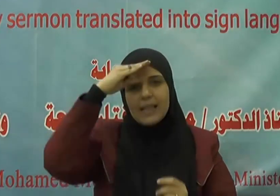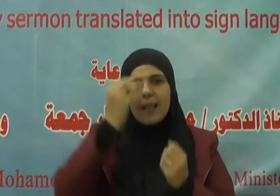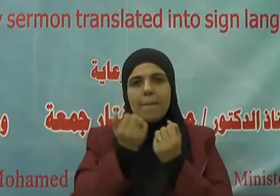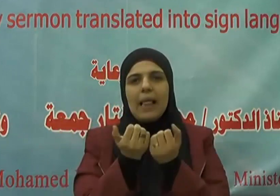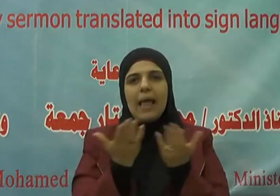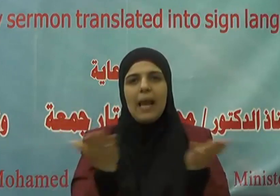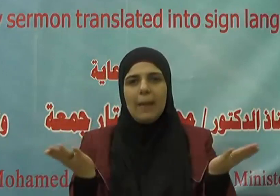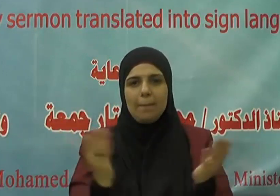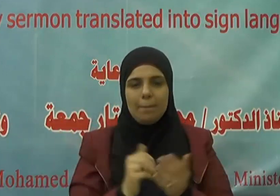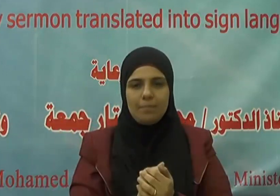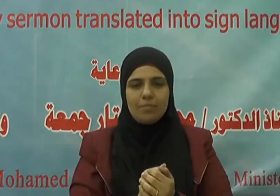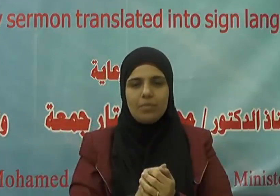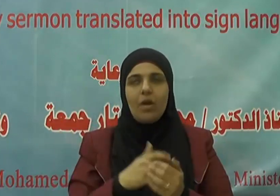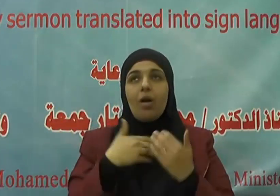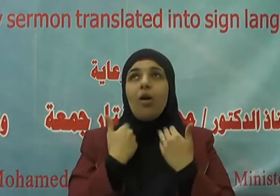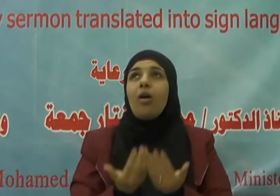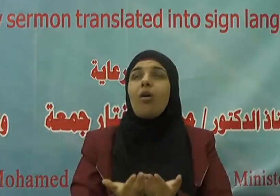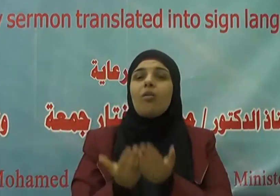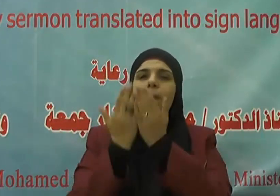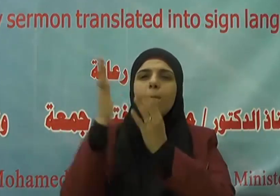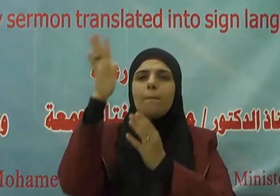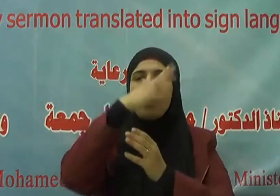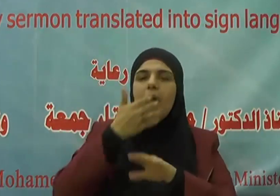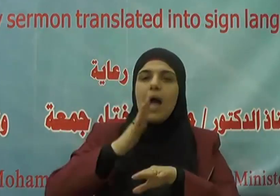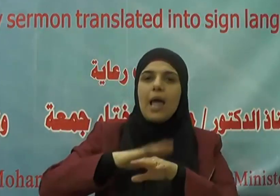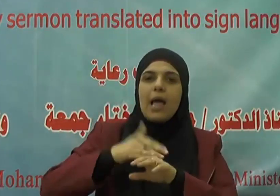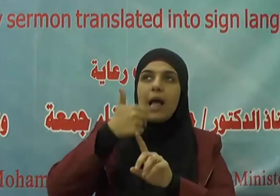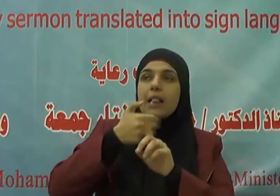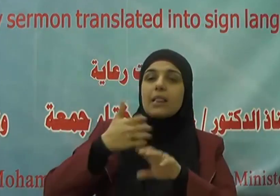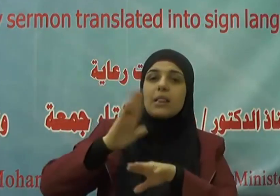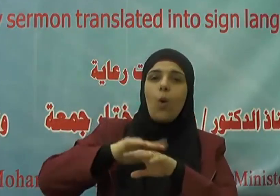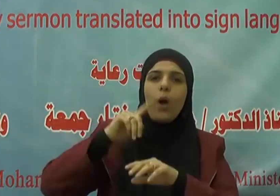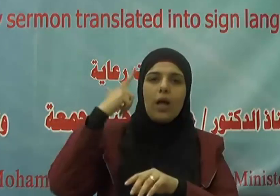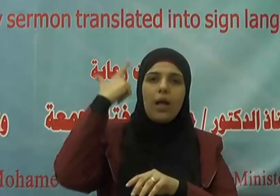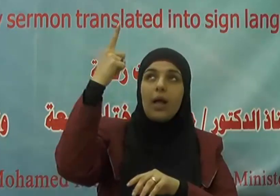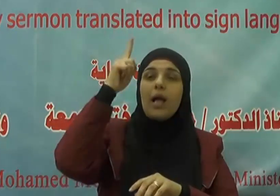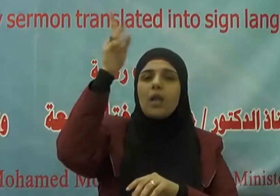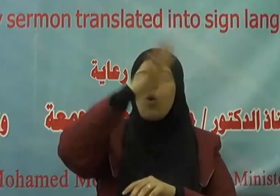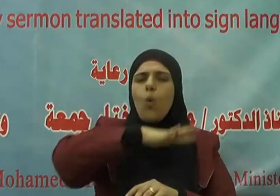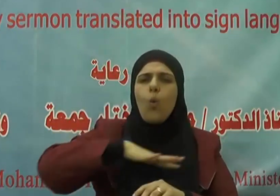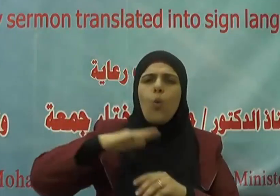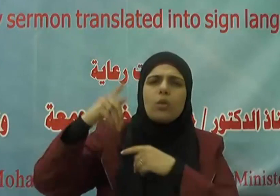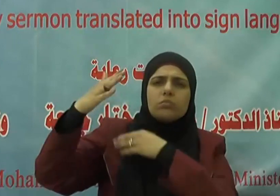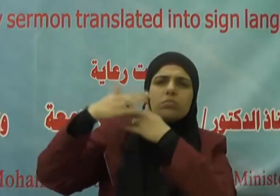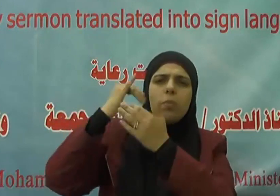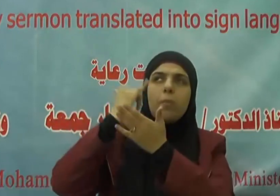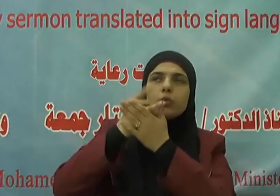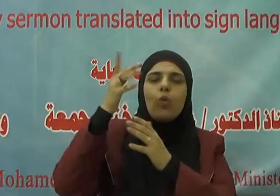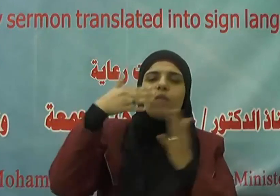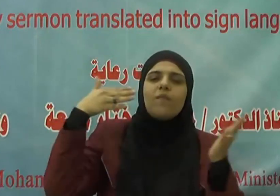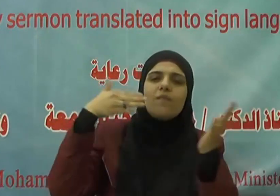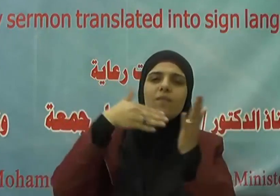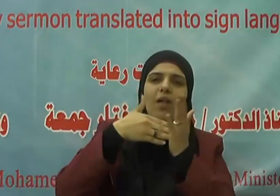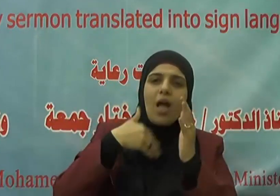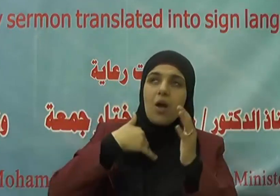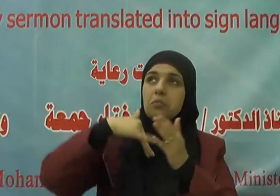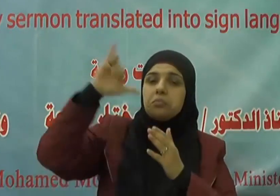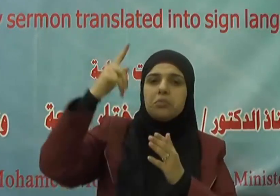الكريم ربنا عليك توكلنا وإليك أنبنا وإليك المصير